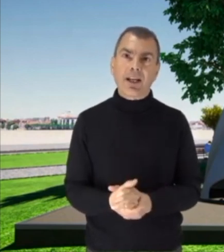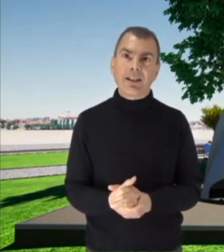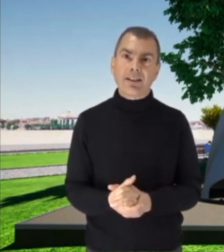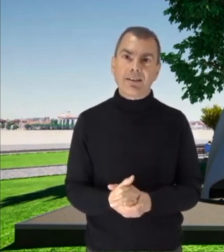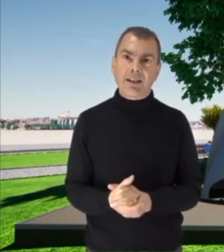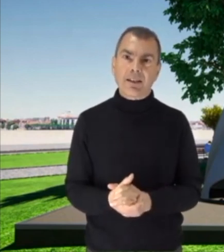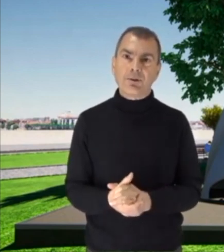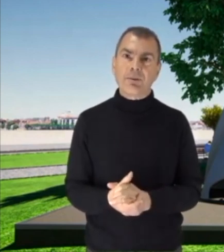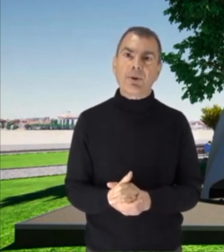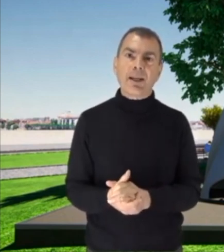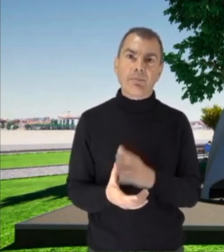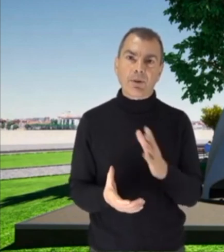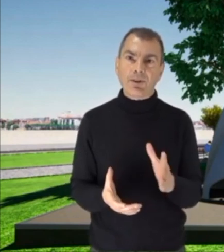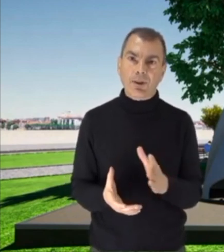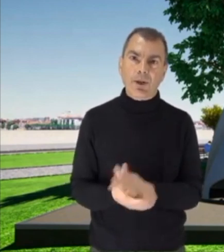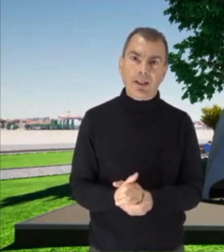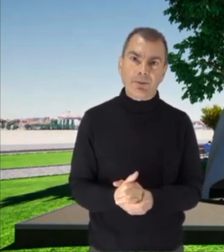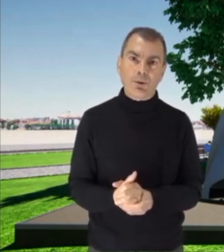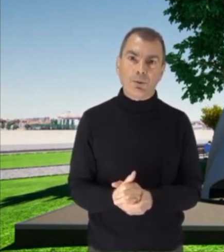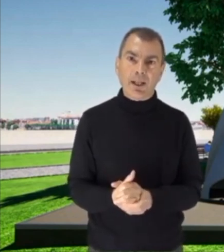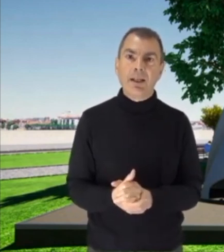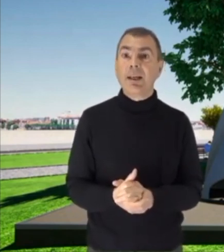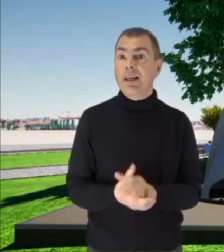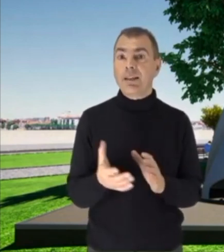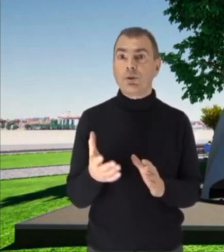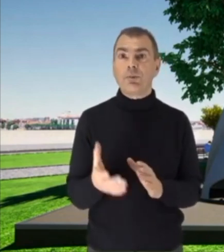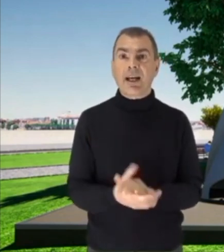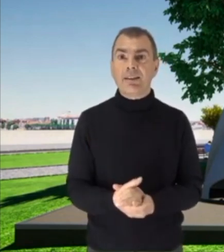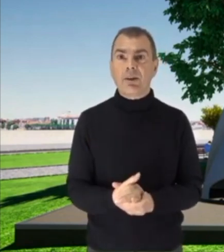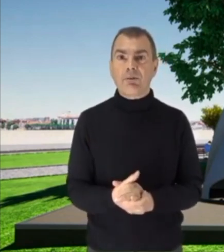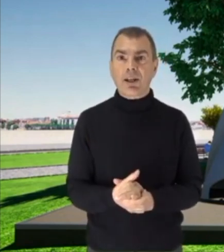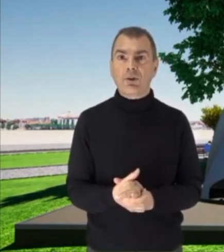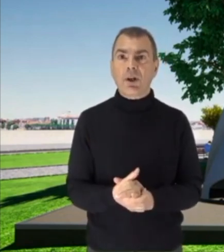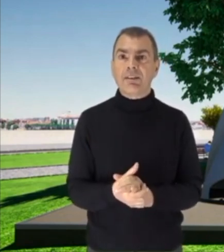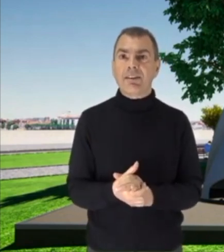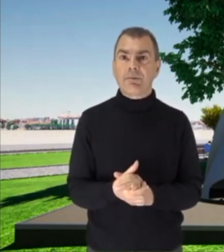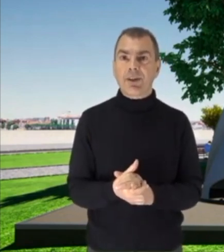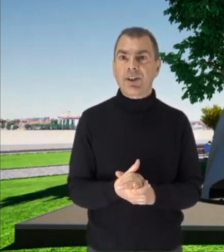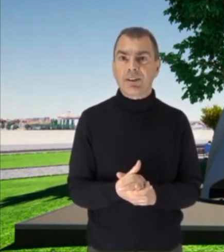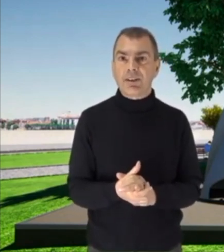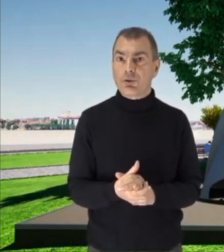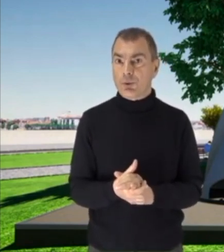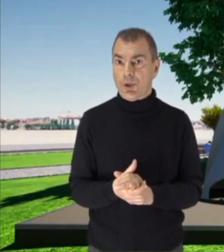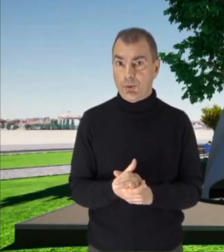legati all'arte sacra contemporanea per quanto riguarda la pittura e negli ultimi anni ho lavorato a diversi progetti di scultura